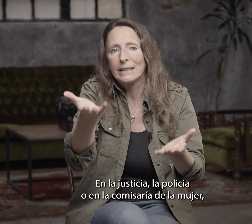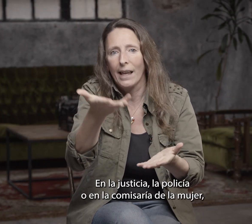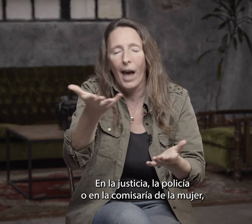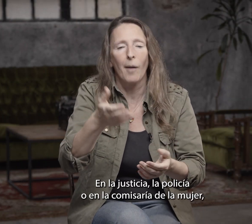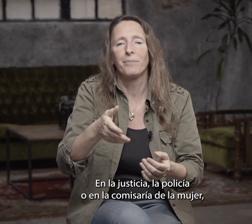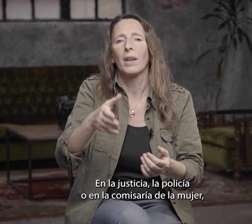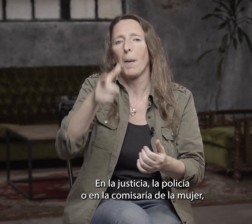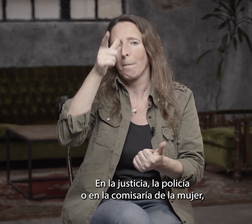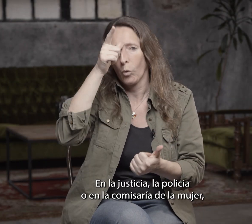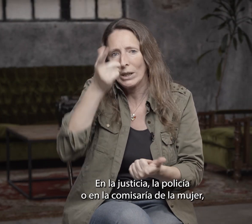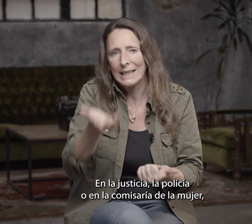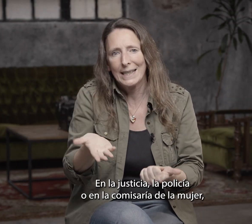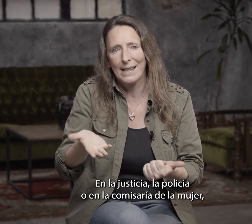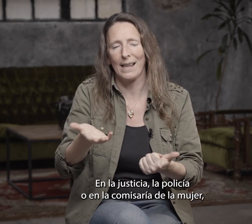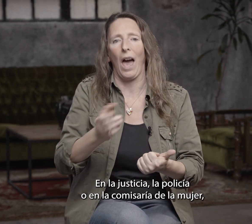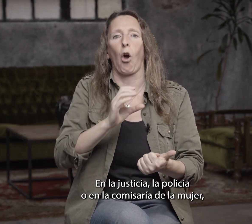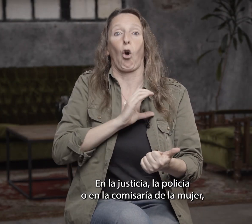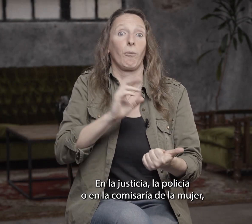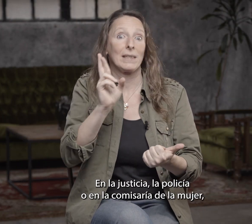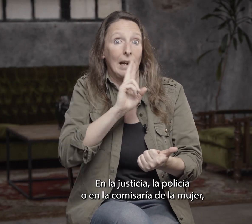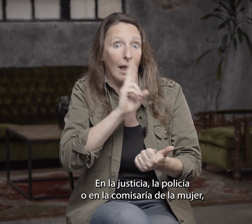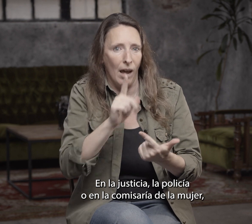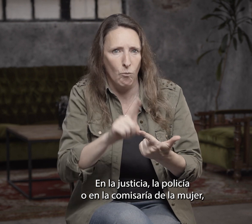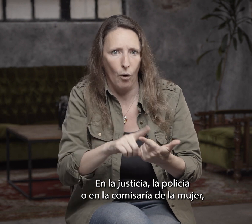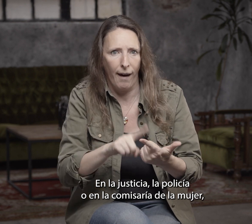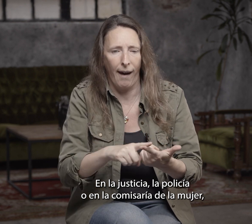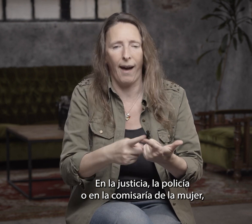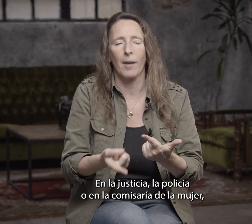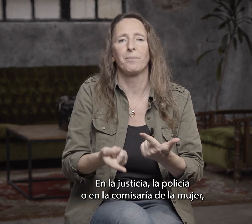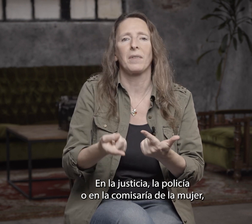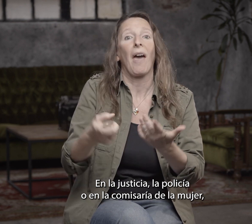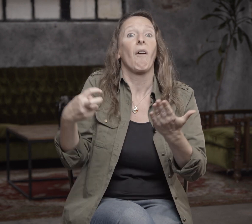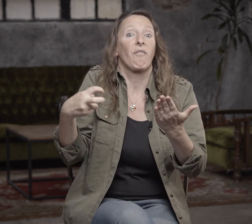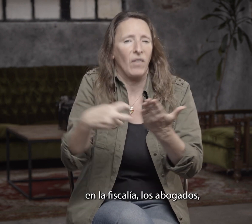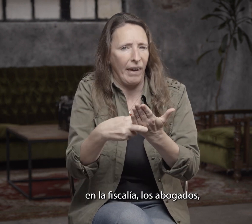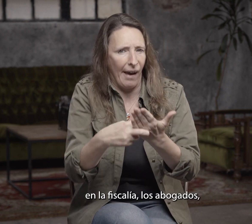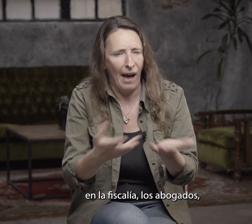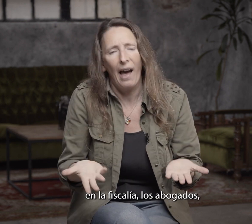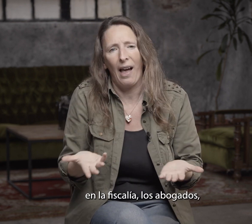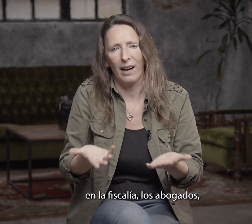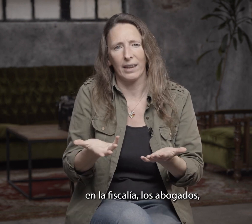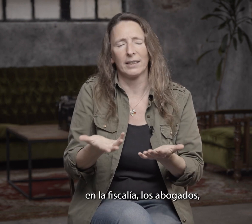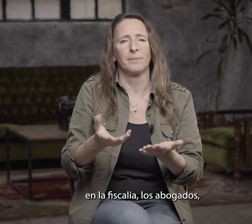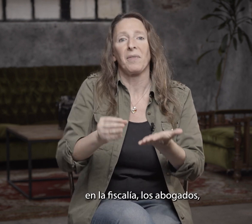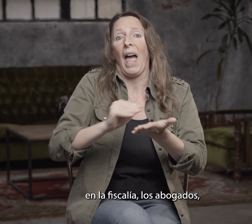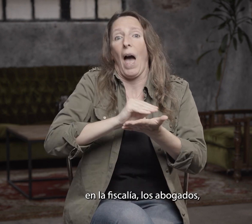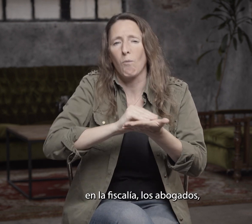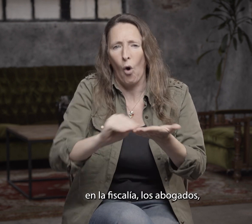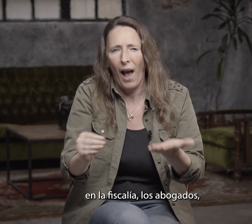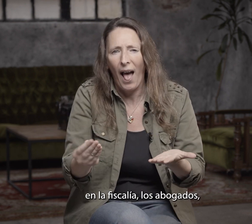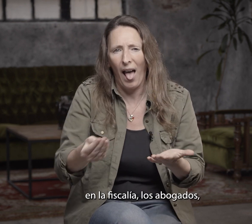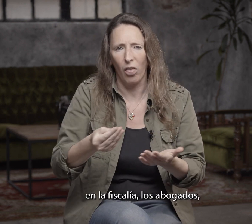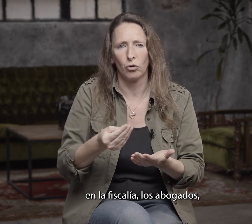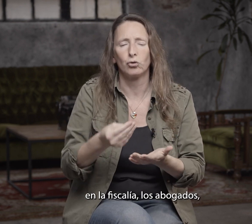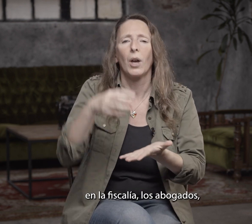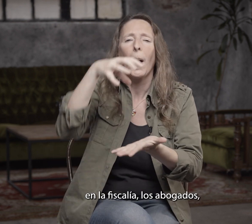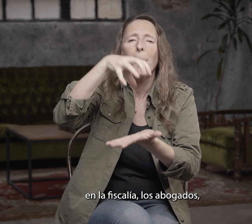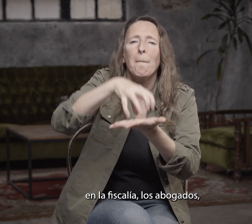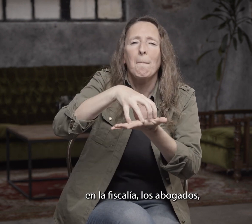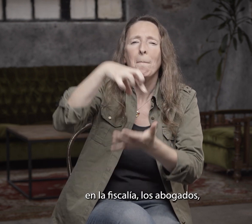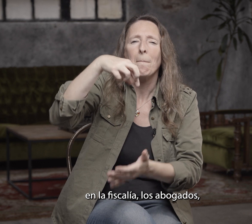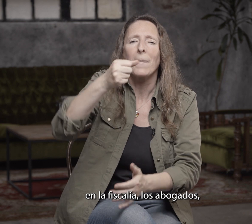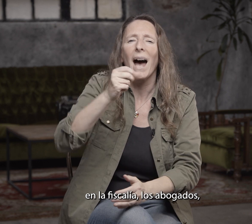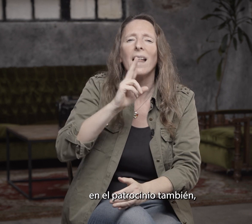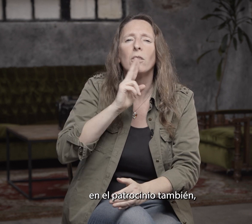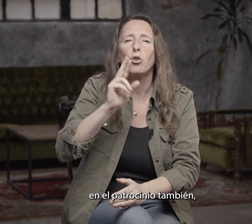justicia, la policía o en la comisaría de la mujer, en la fiscalía, los abogados,